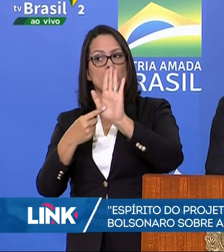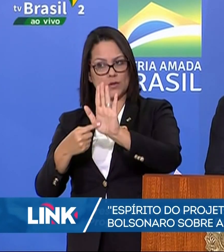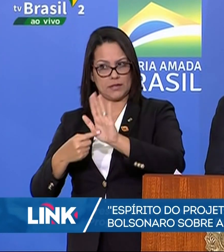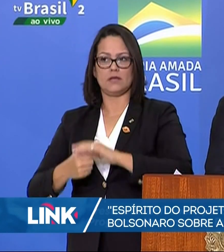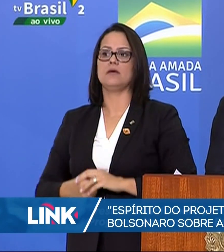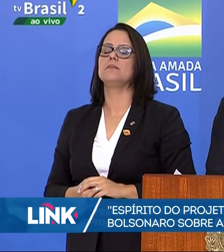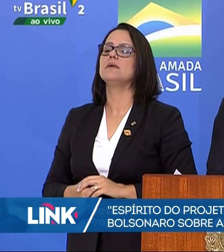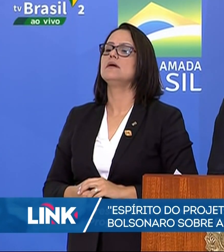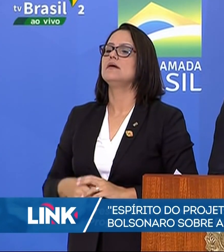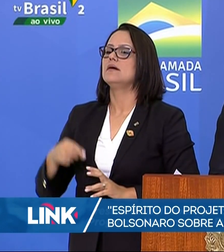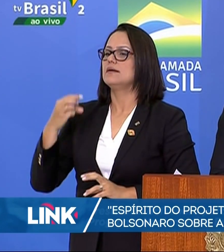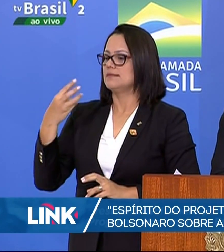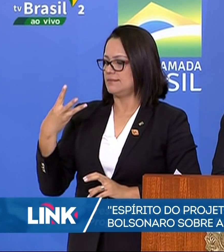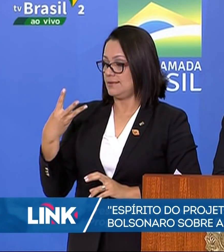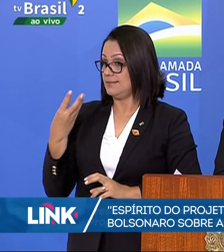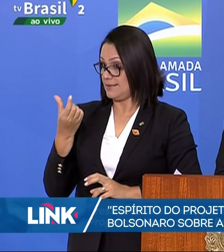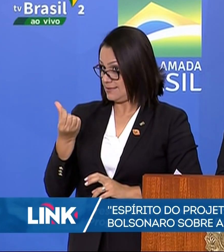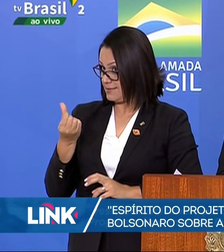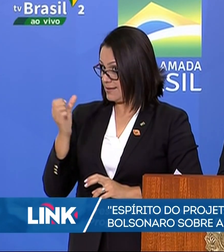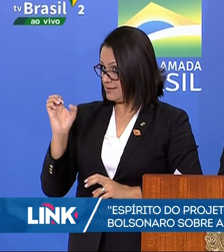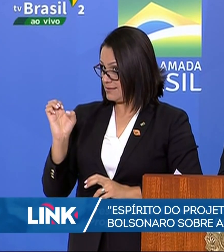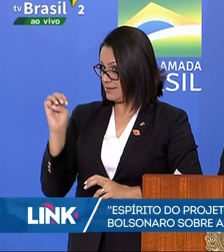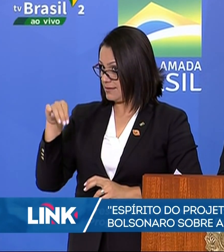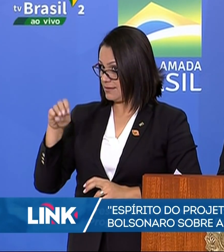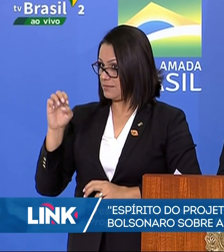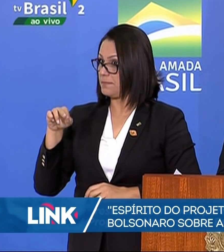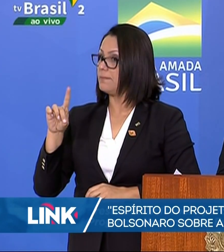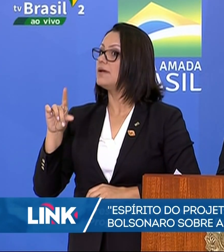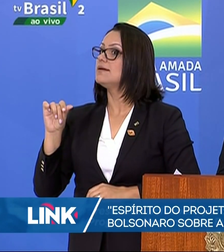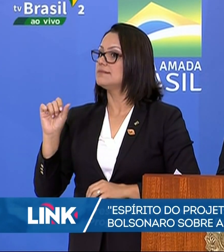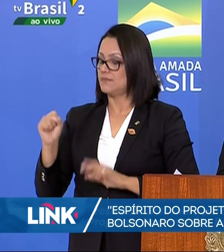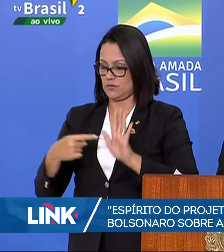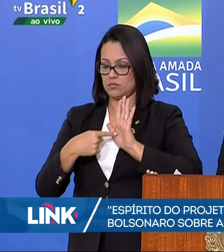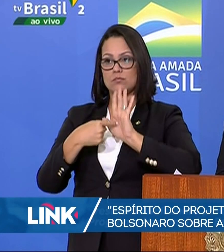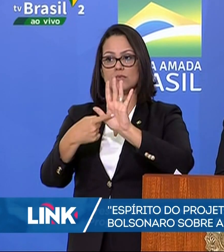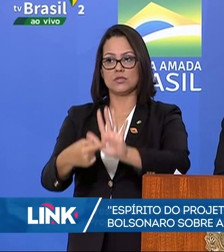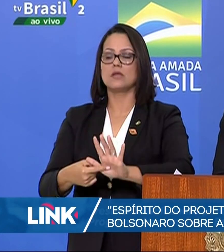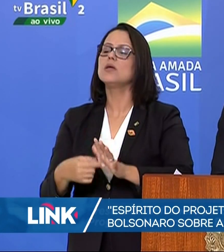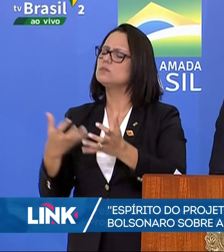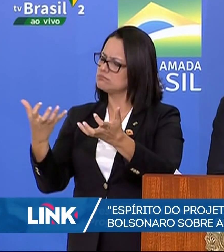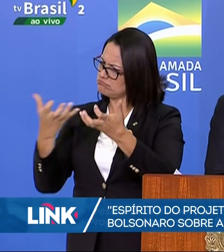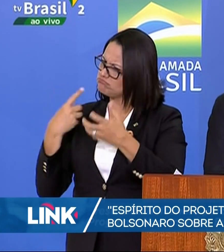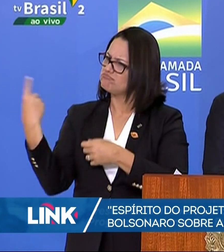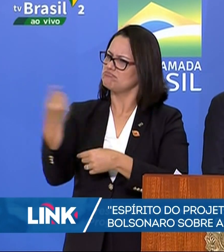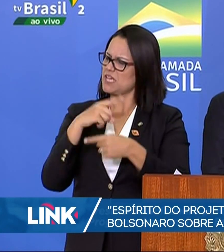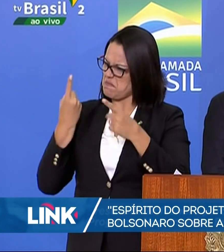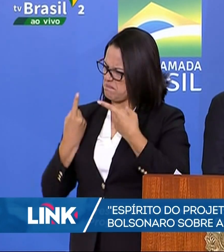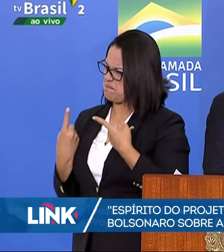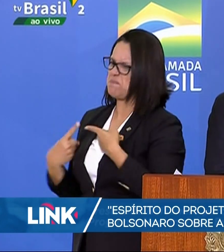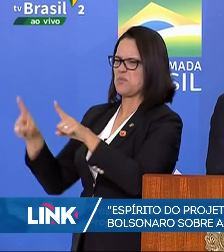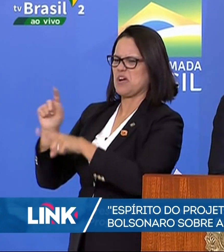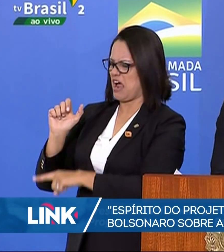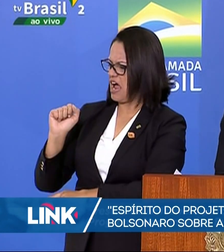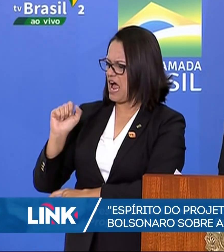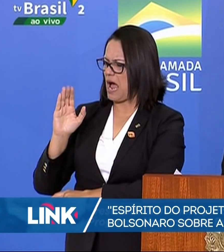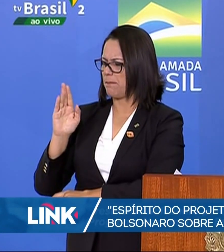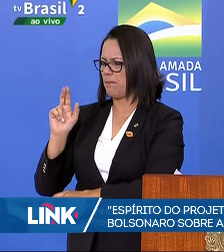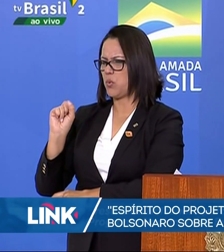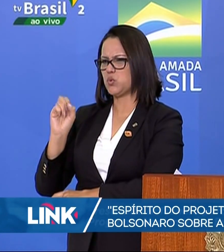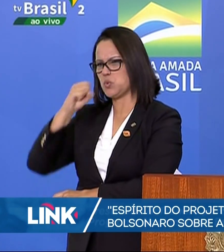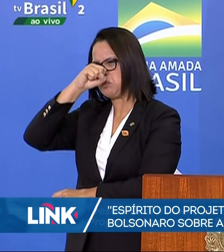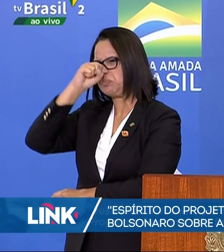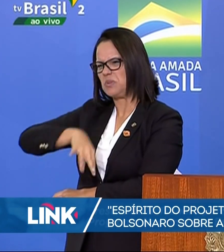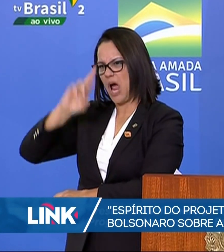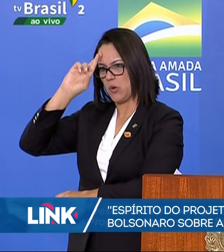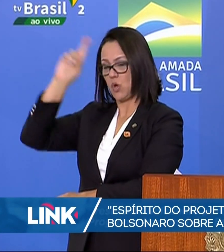mas 36 emendas serão apresentadas. Nós queremos combater o abuso de autoridade, mas não podemos